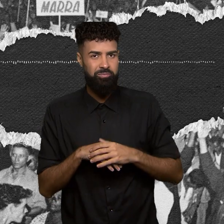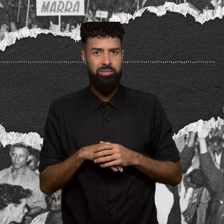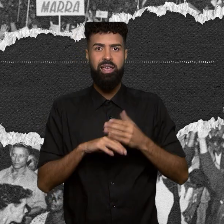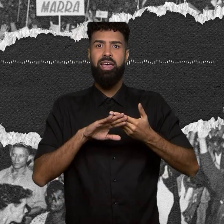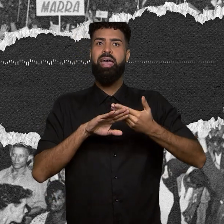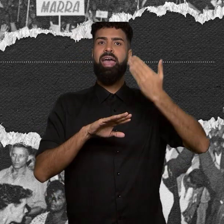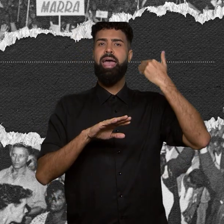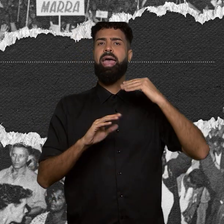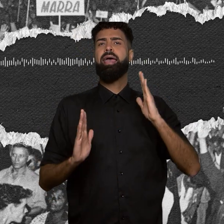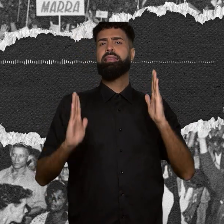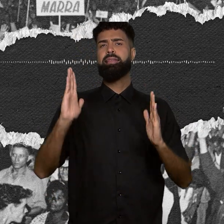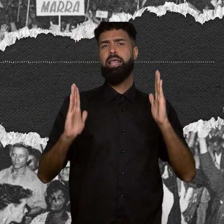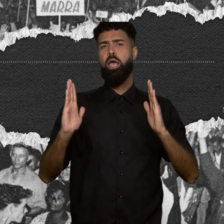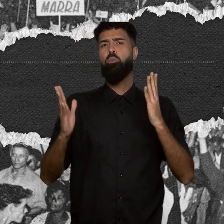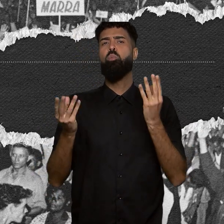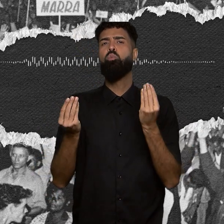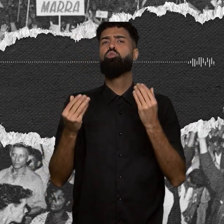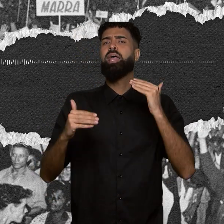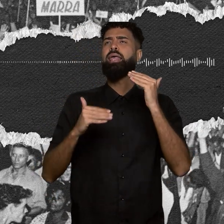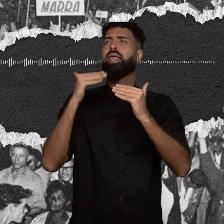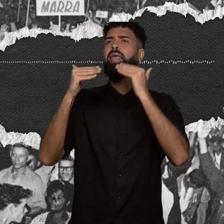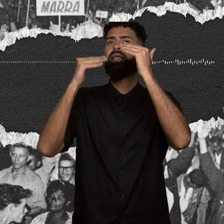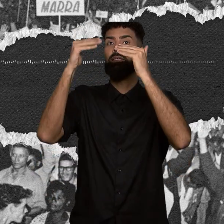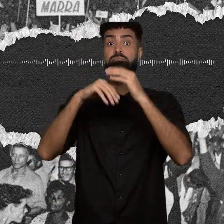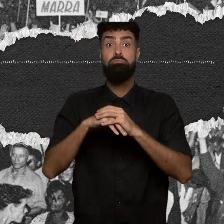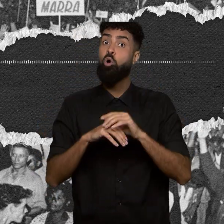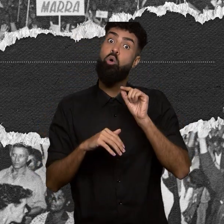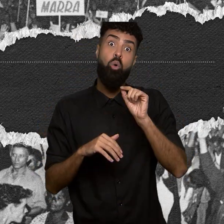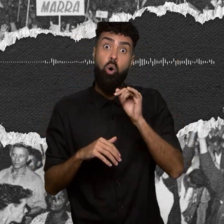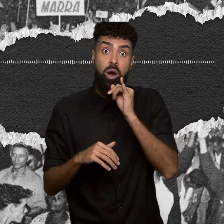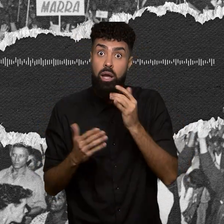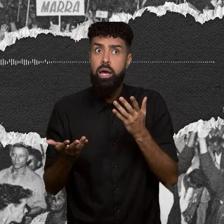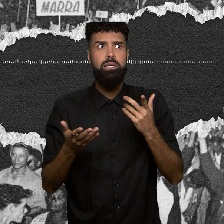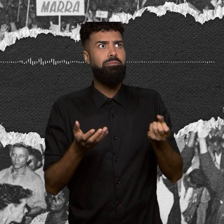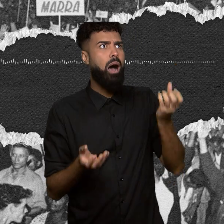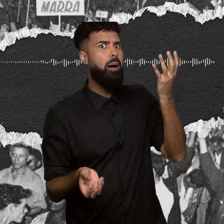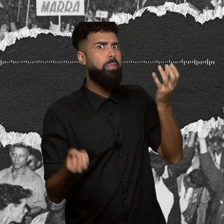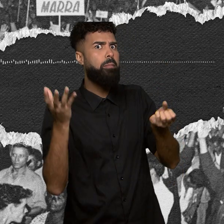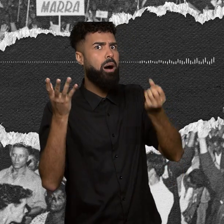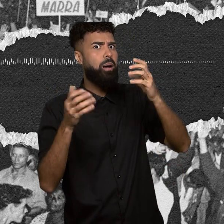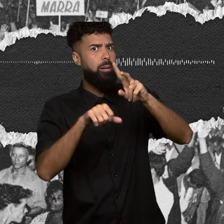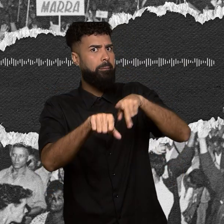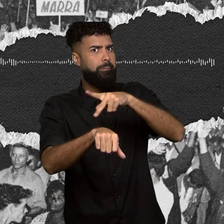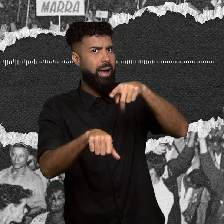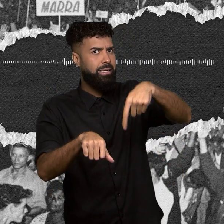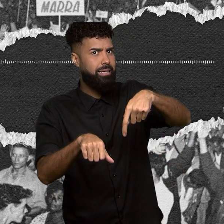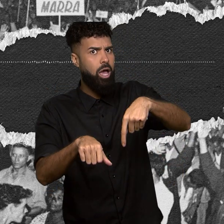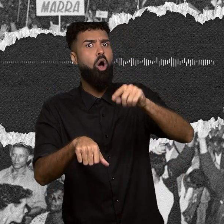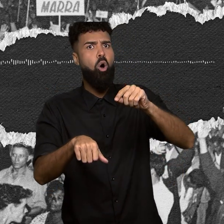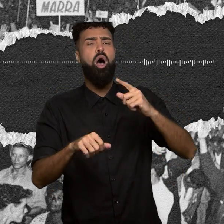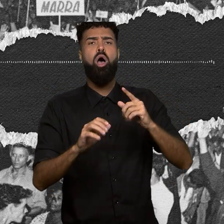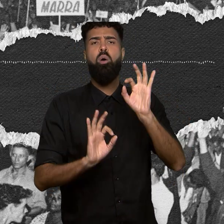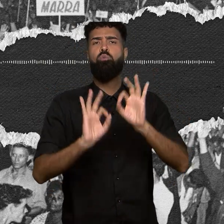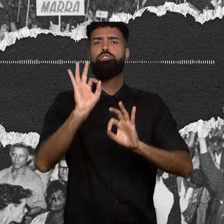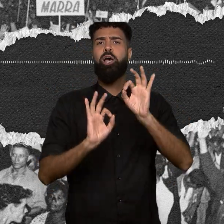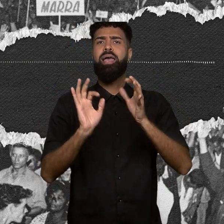riqueza, entende? Pois bem, pipocavam pelo país projetos que tentavam ampliar o acesso à educação.